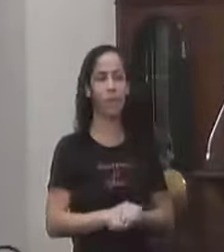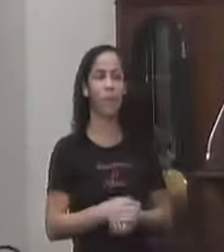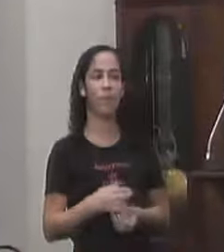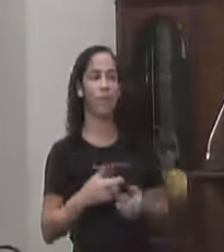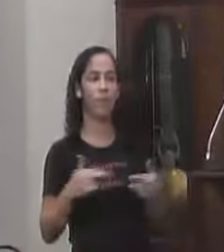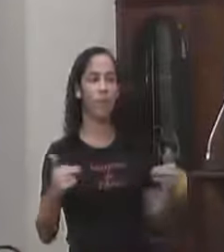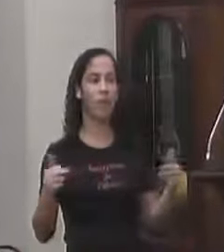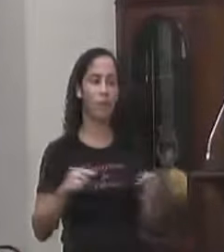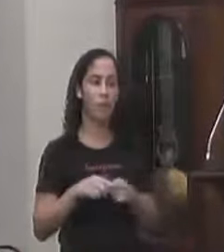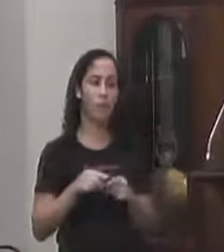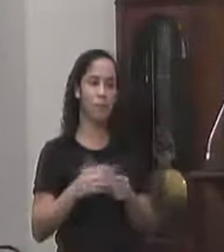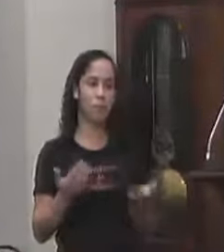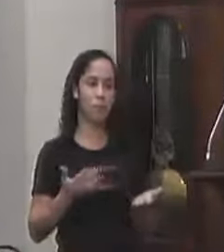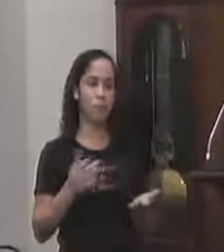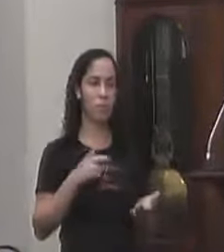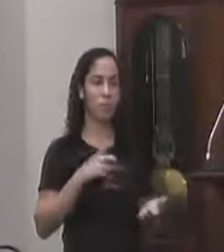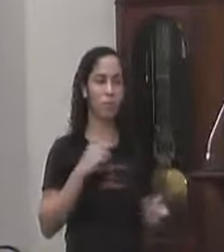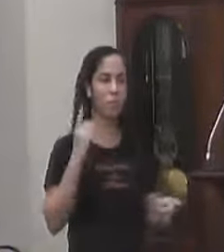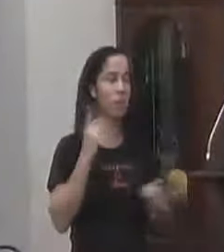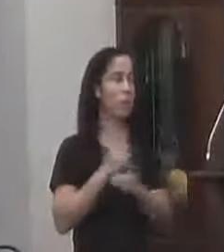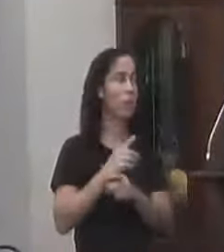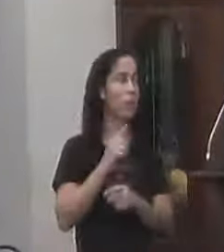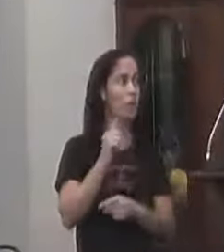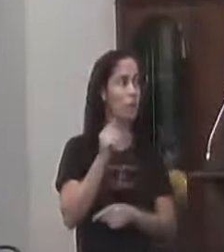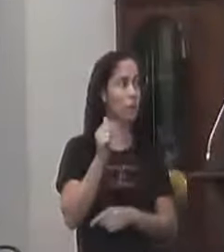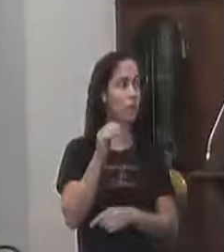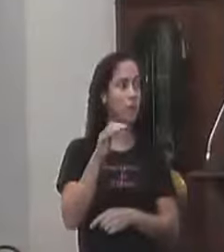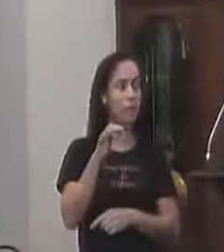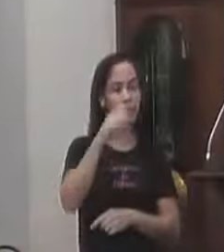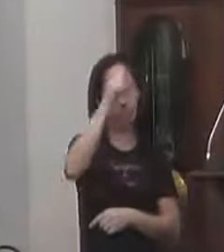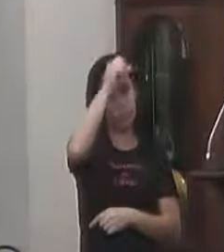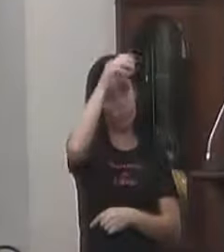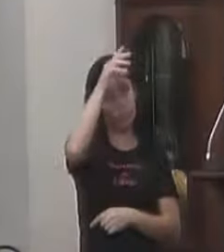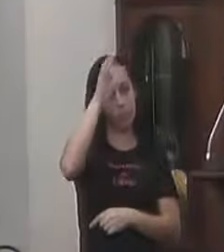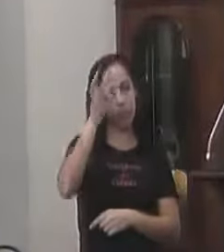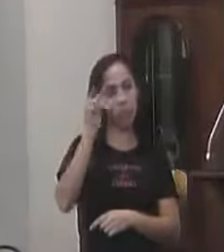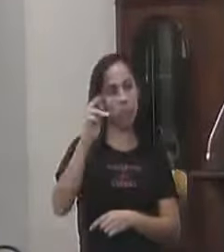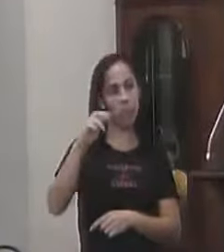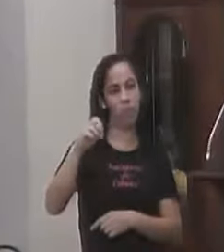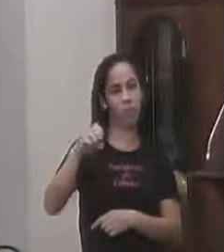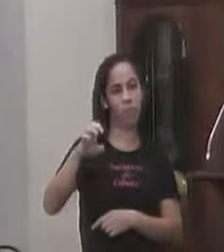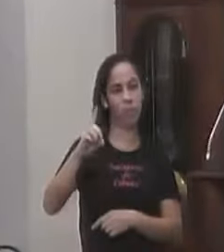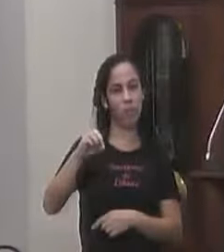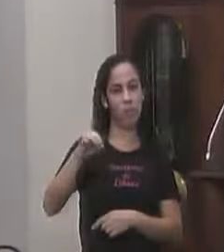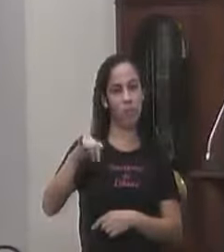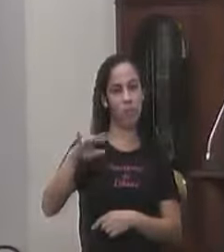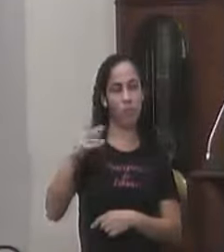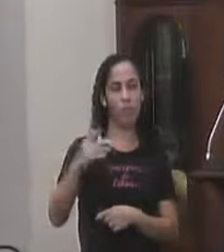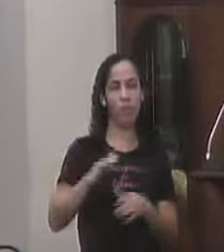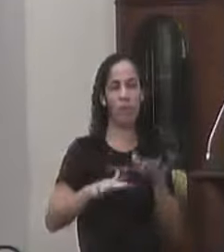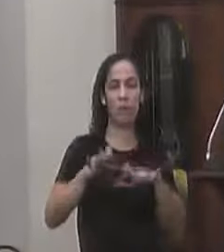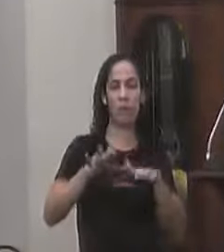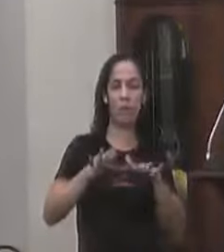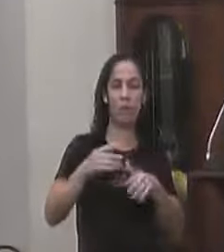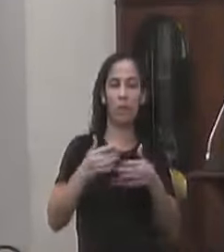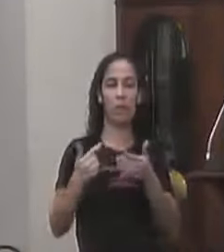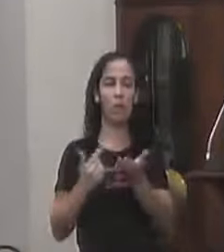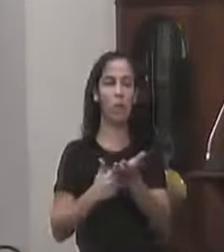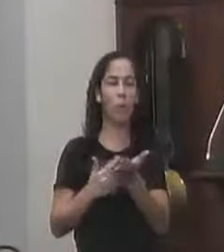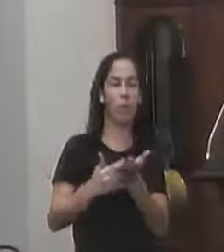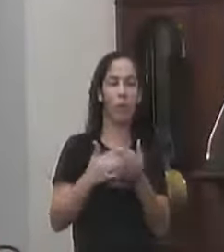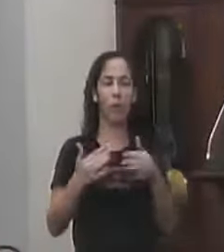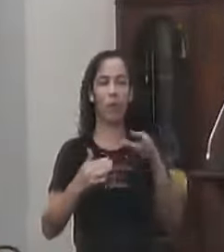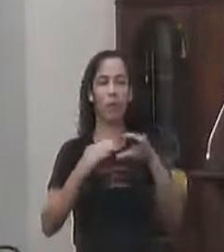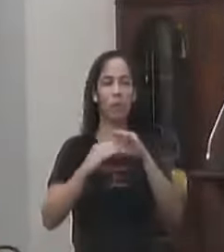ações Hoje eu estive No gabinete Fernandinho Já acertando Mais algumas Situações Para a gente Poder cuidar Das